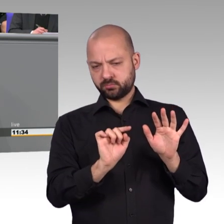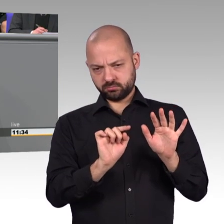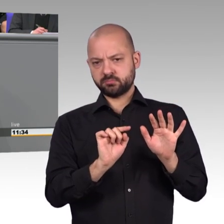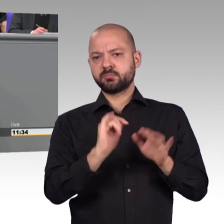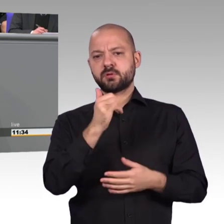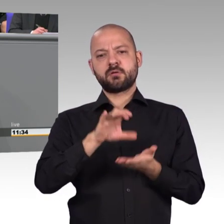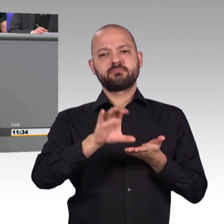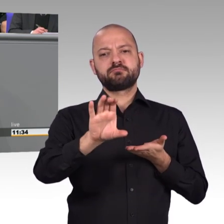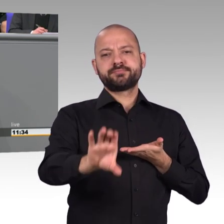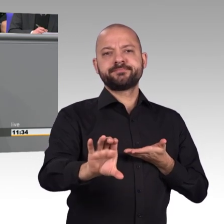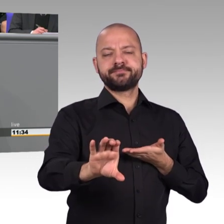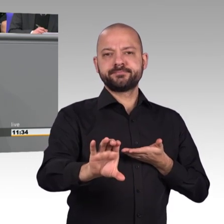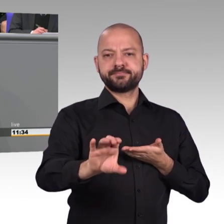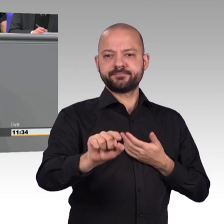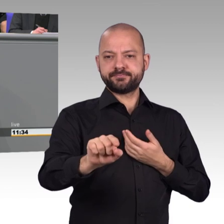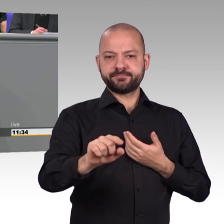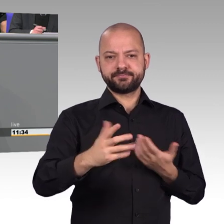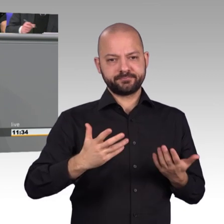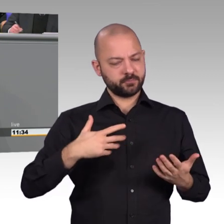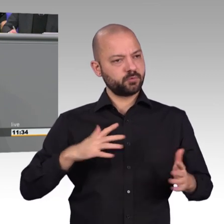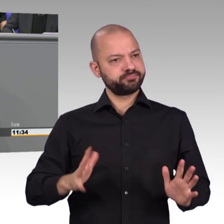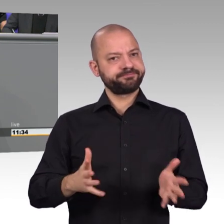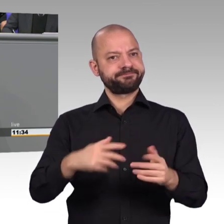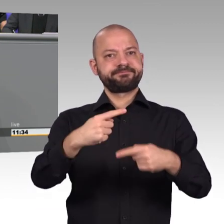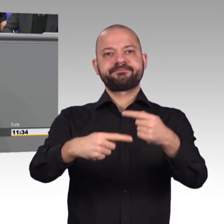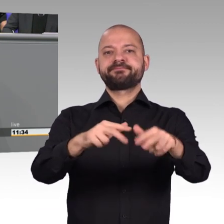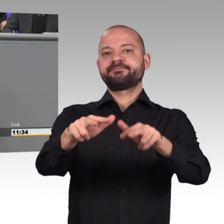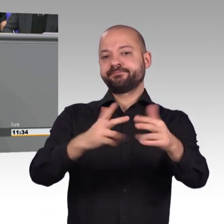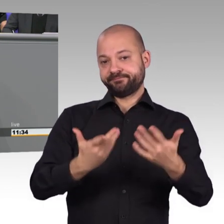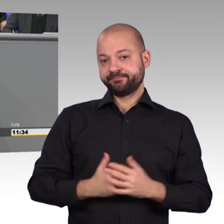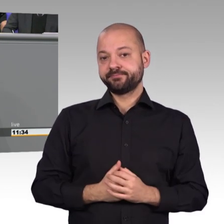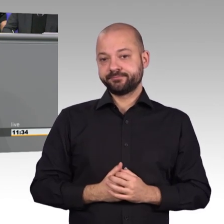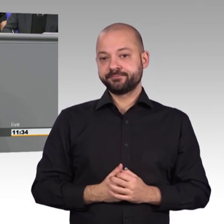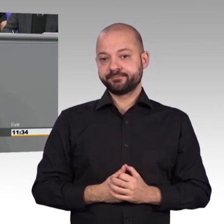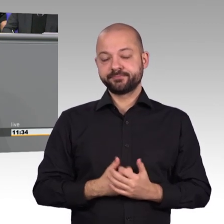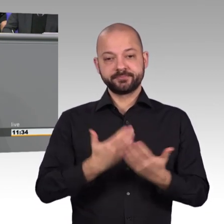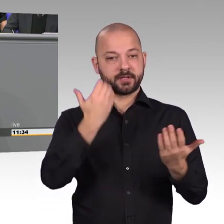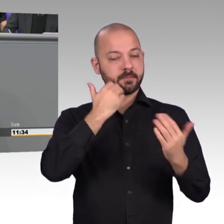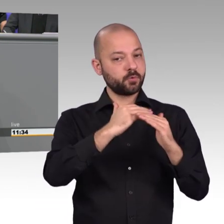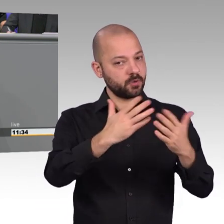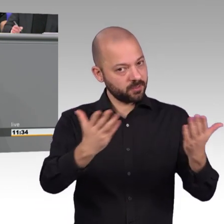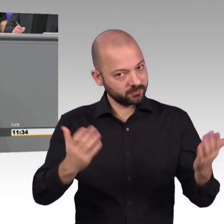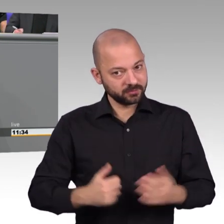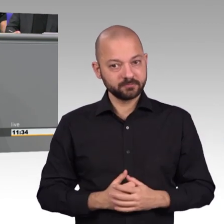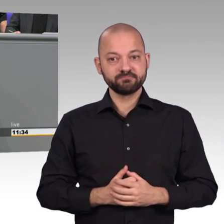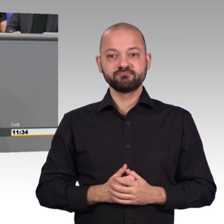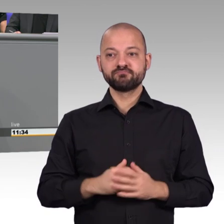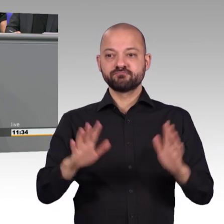dass IT-Sicherheit made in Germany zu einem wichtigen Standort und Wettbewerbsvorteil von Deutschland werden wird. Und unser Anspruch bedeutet auch, dass diese